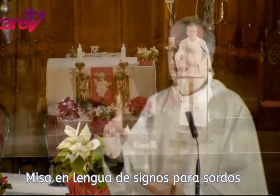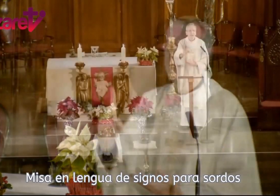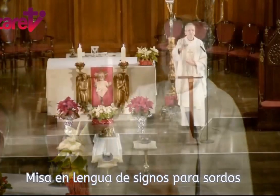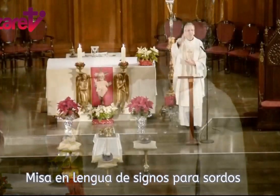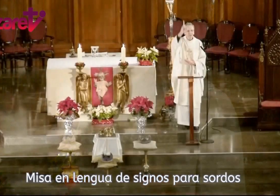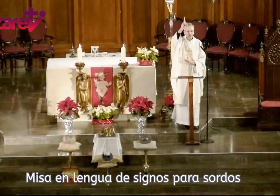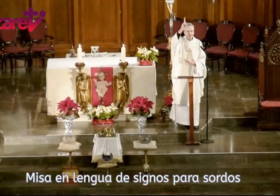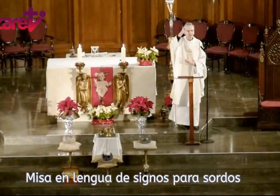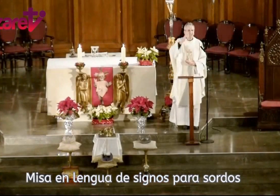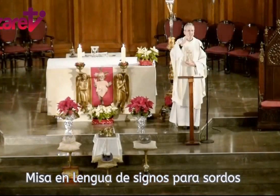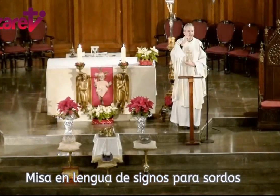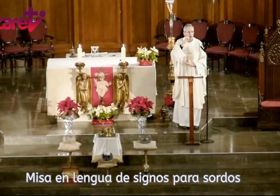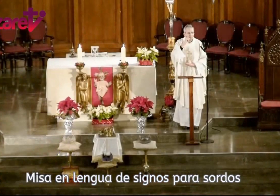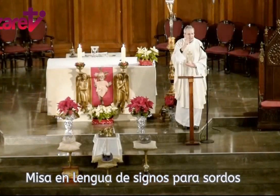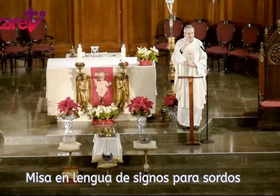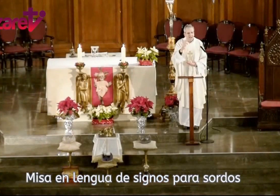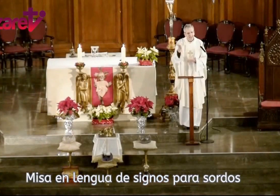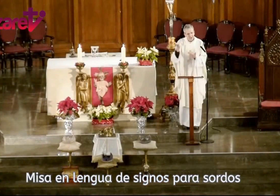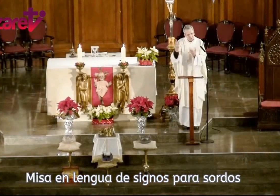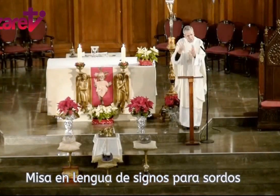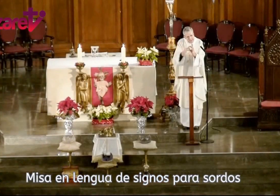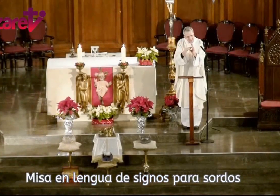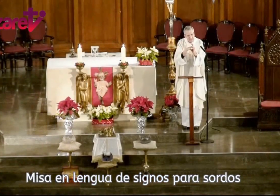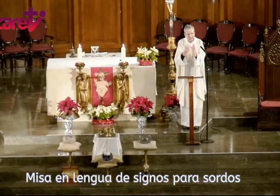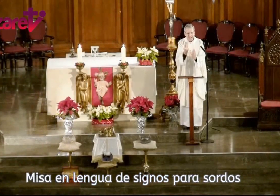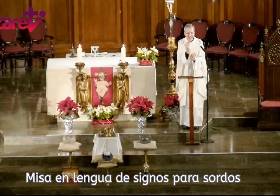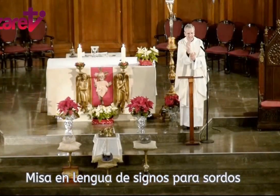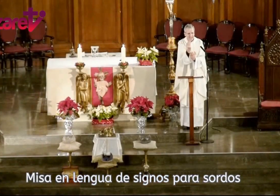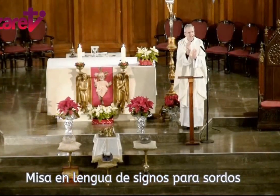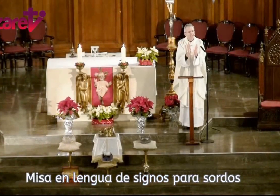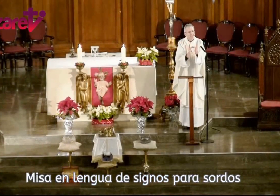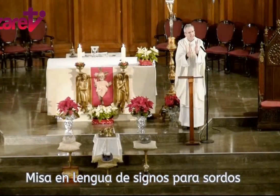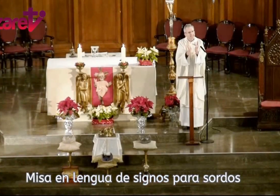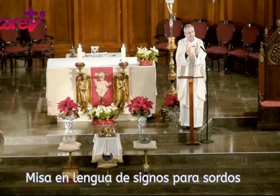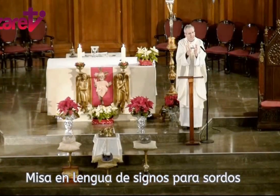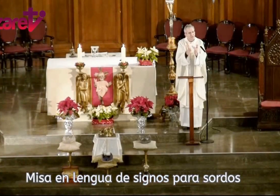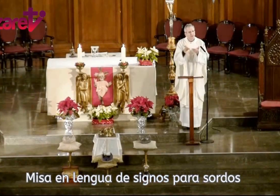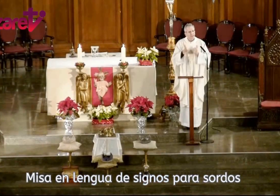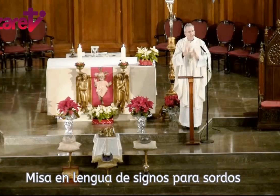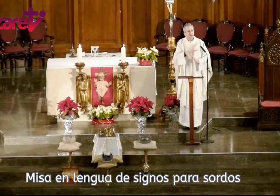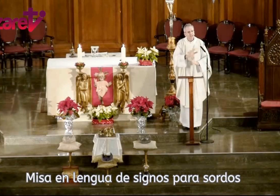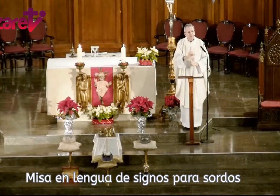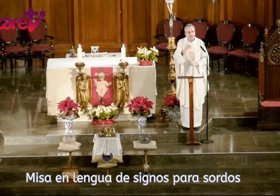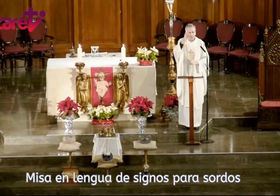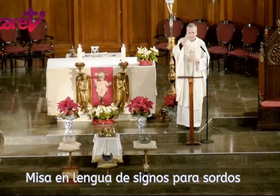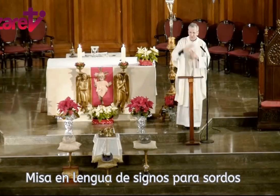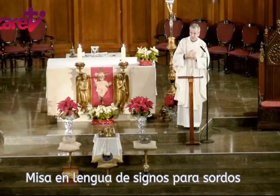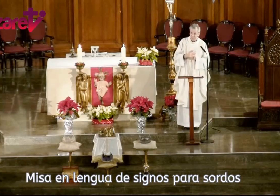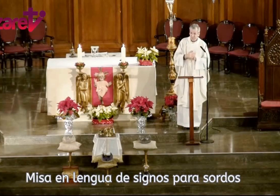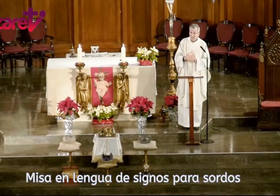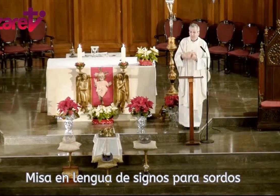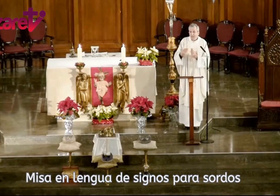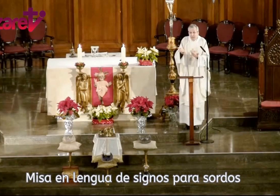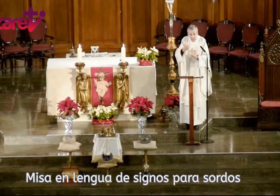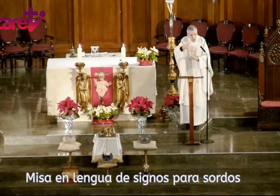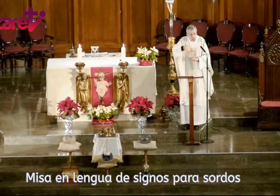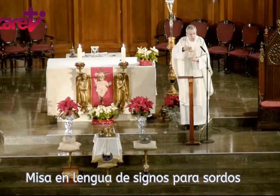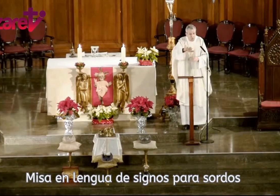está Dios y está la humanidad unida en ese niño, el niño Dios. Y nosotros,